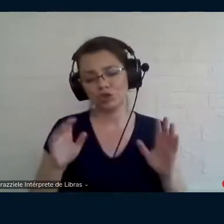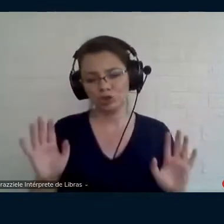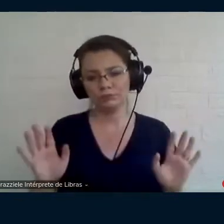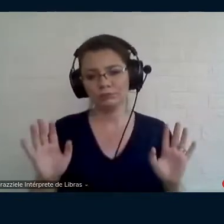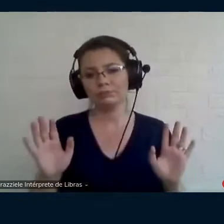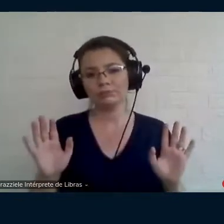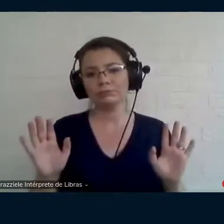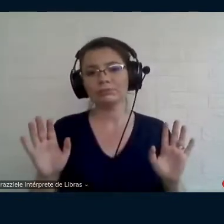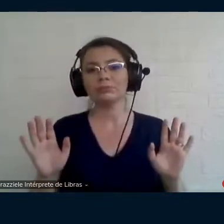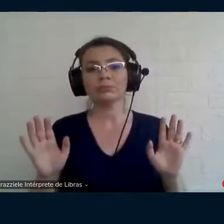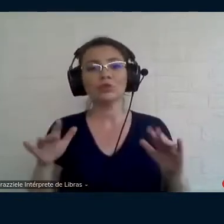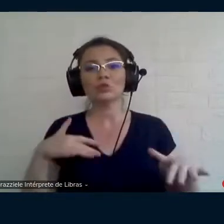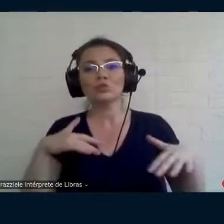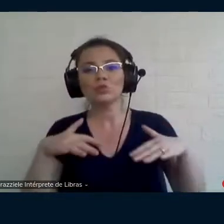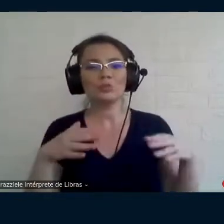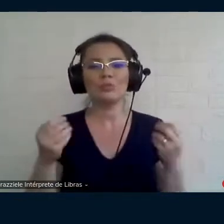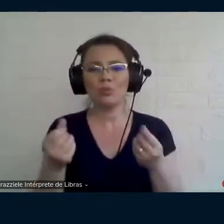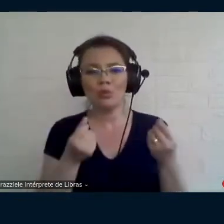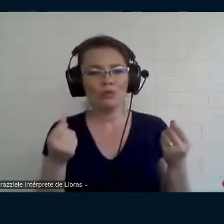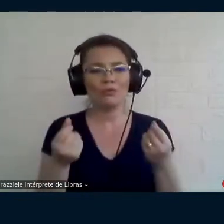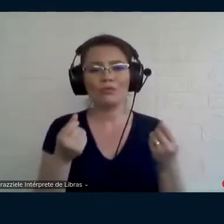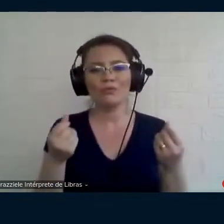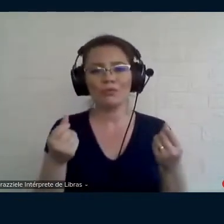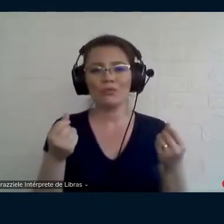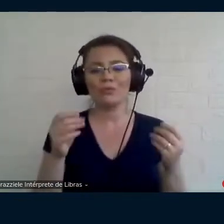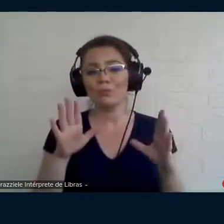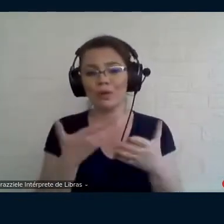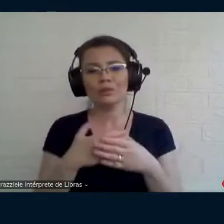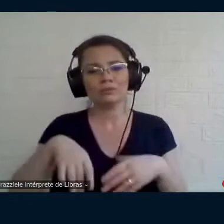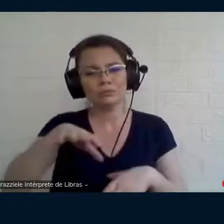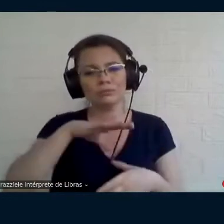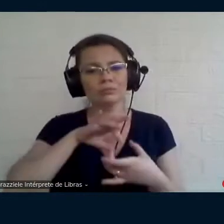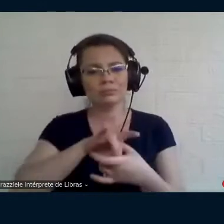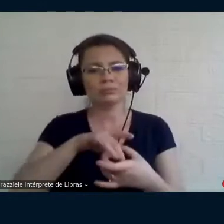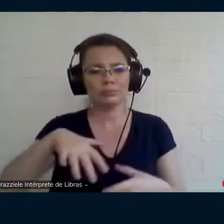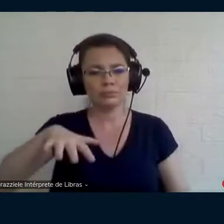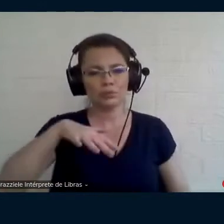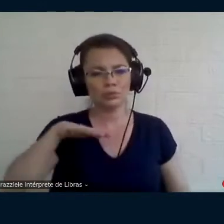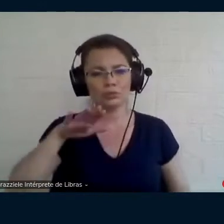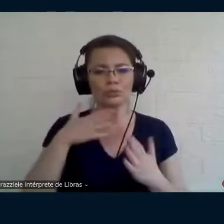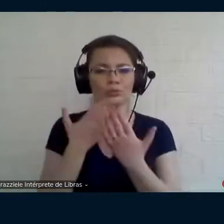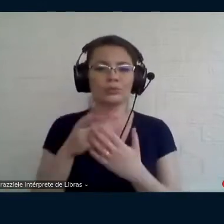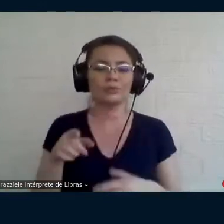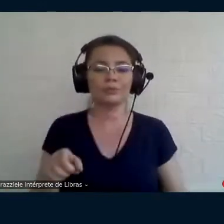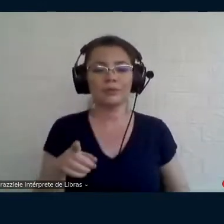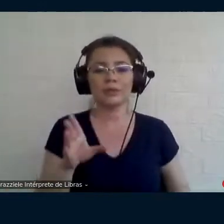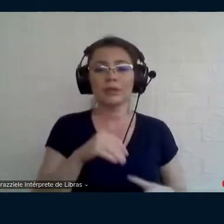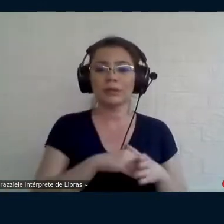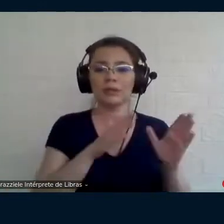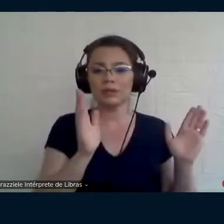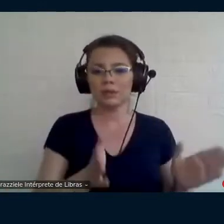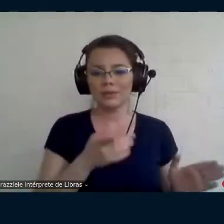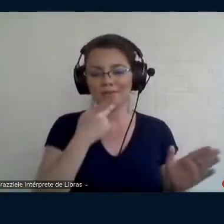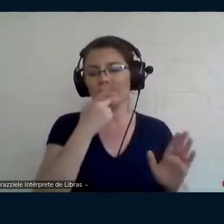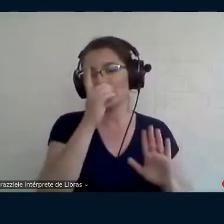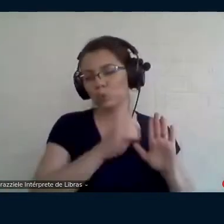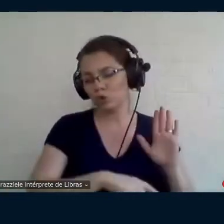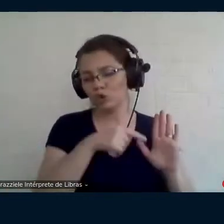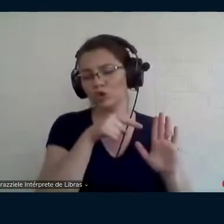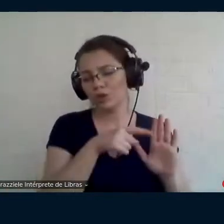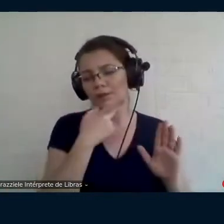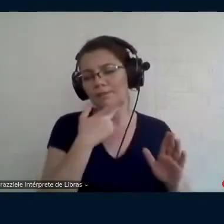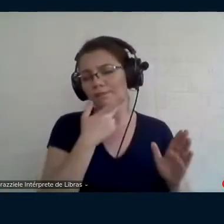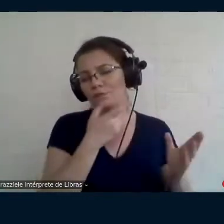esse movimento todo escolar que a gente vê aí. E dentro desse bloco do direito você traz uma análise muito